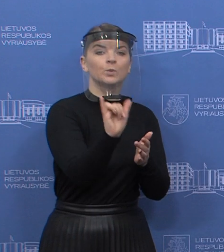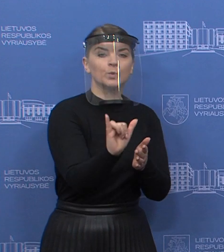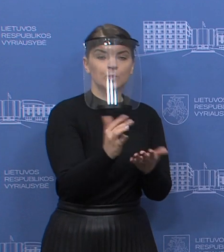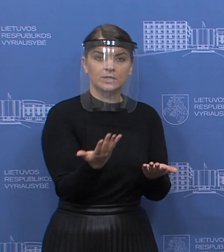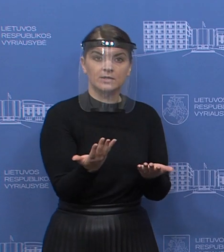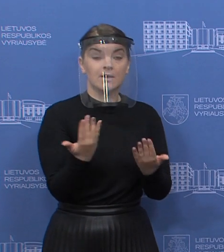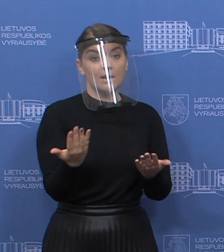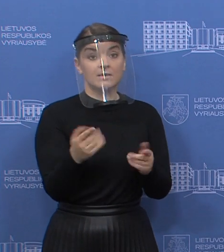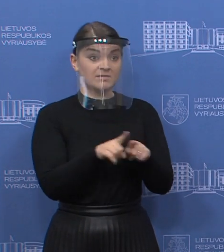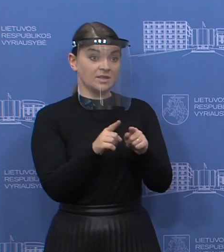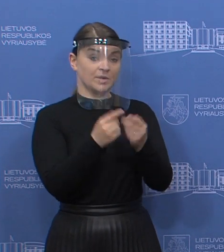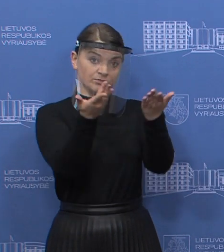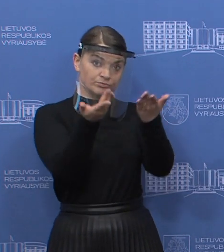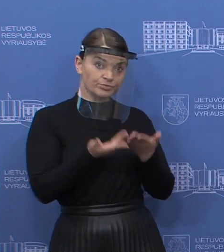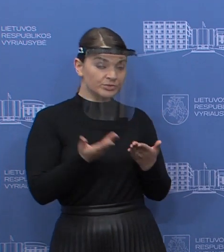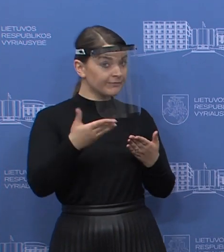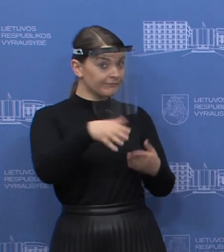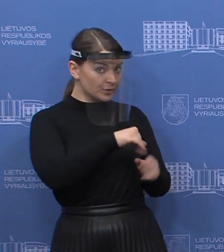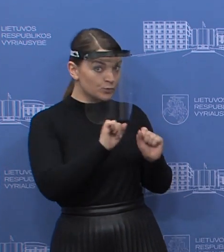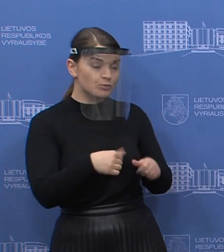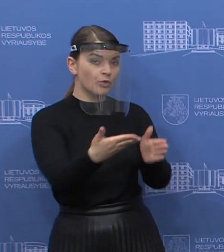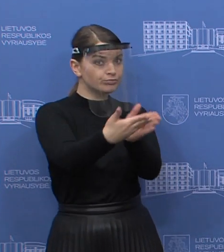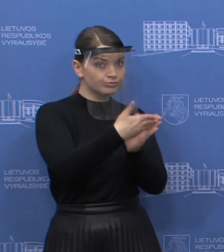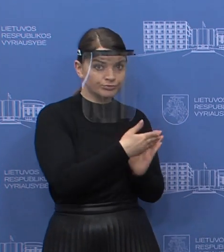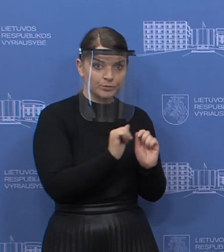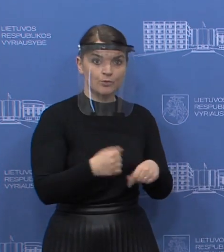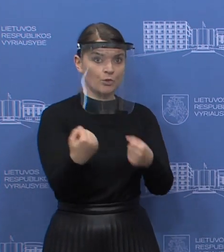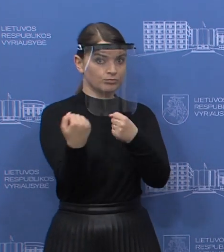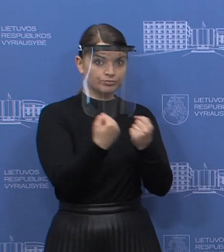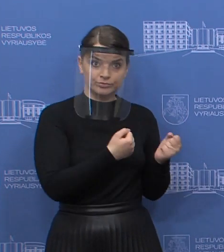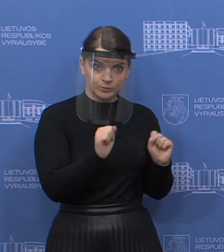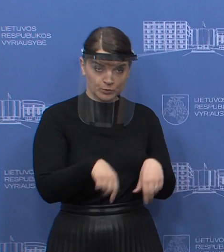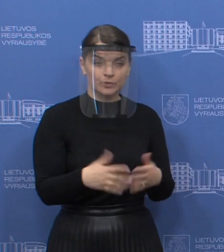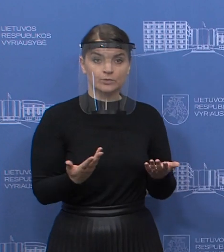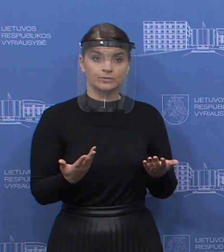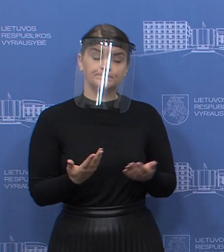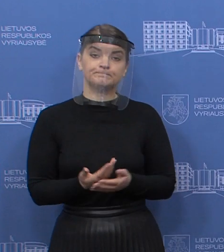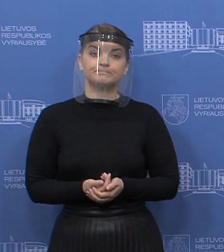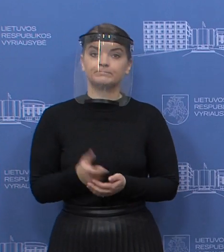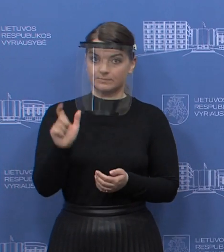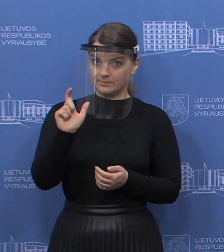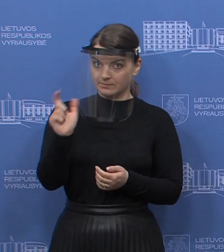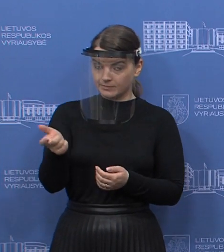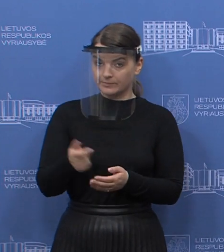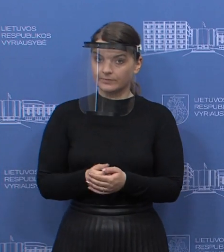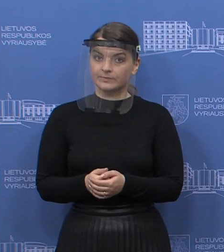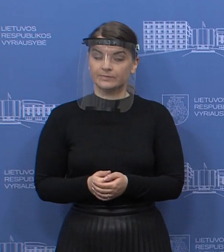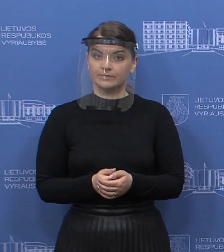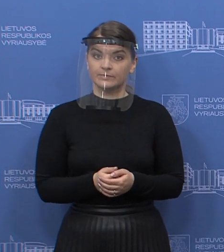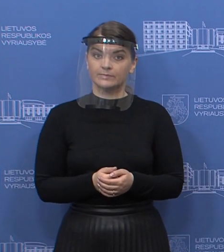apribojimų įsileisime ir atskridusius, atplaukusius ar atvažiavusius ūseniečius. Bandau dar kartą labai